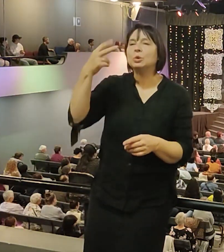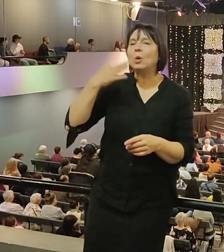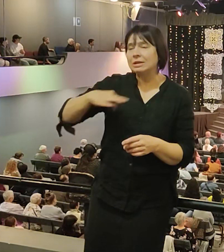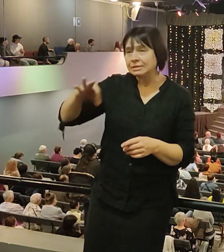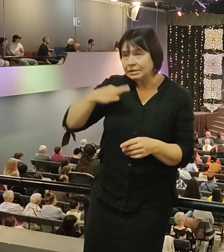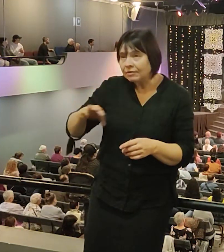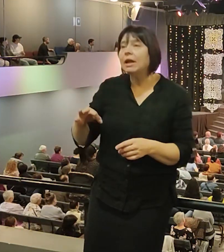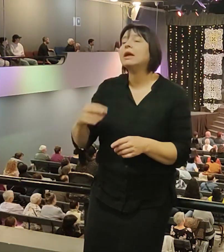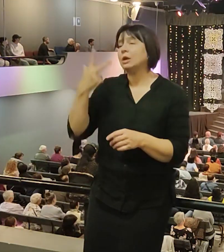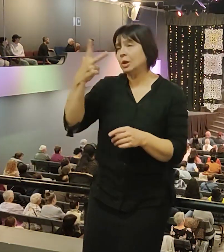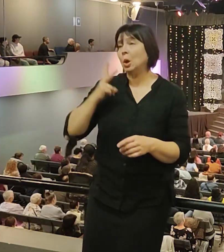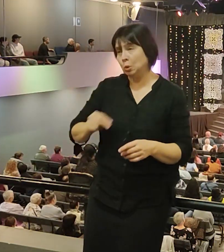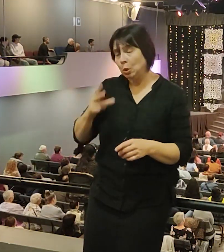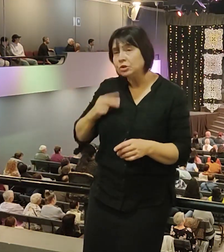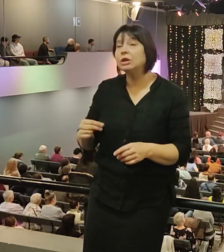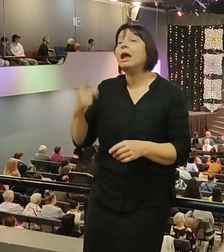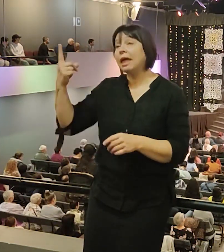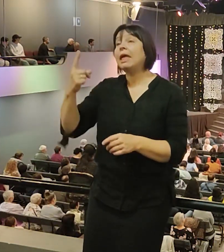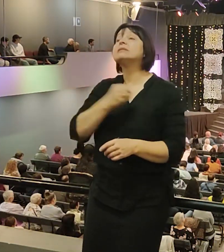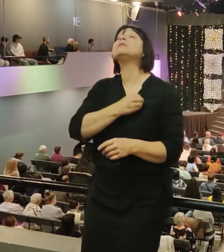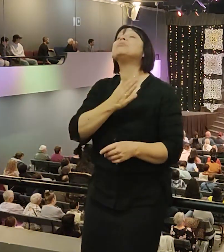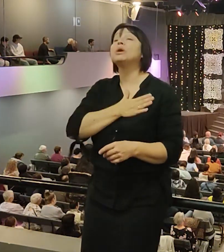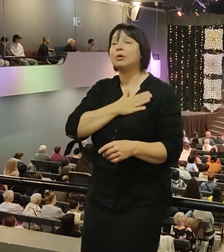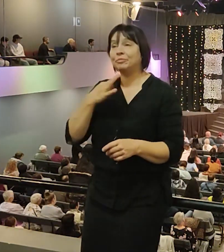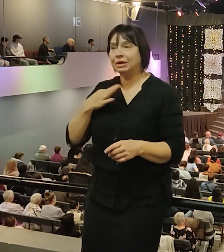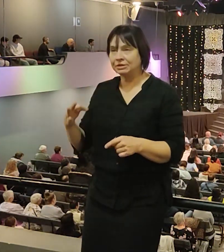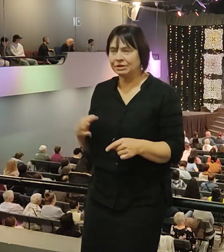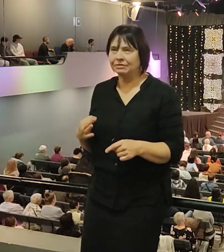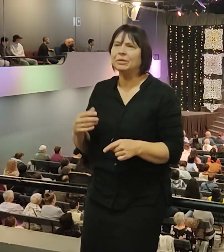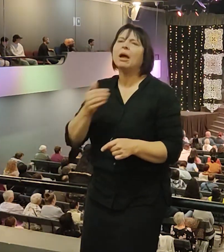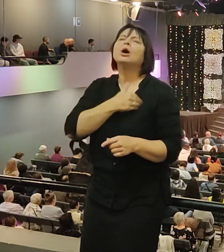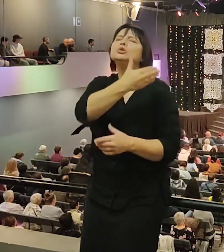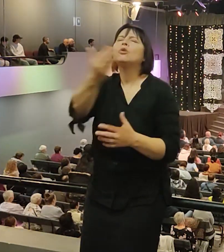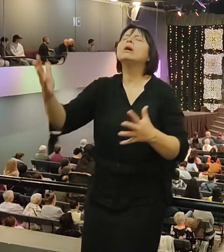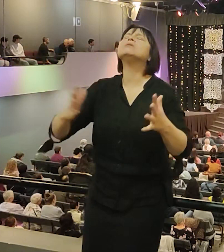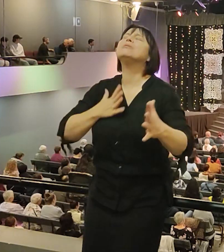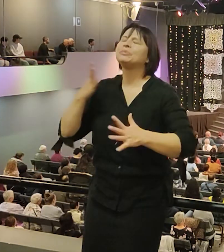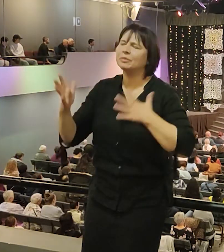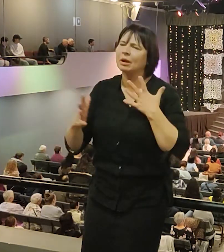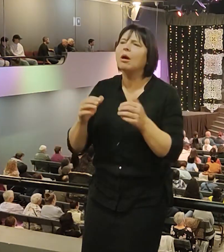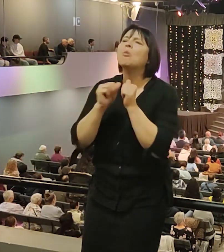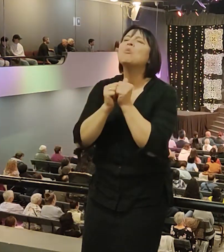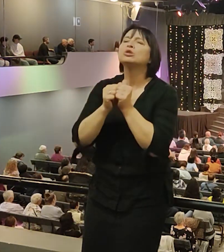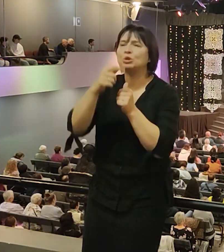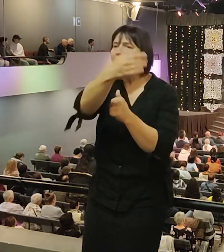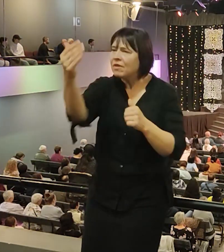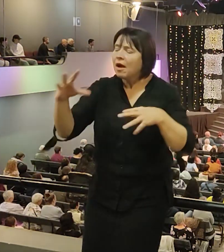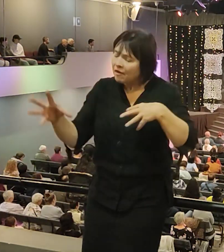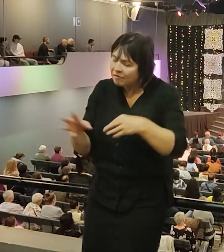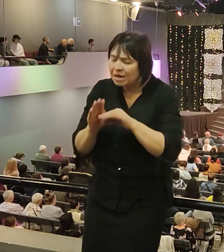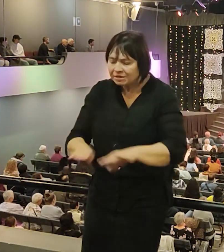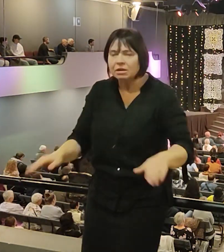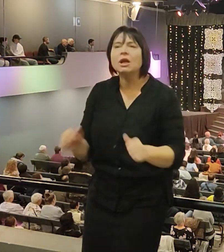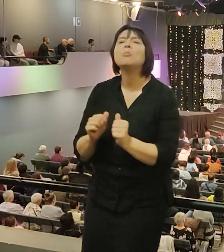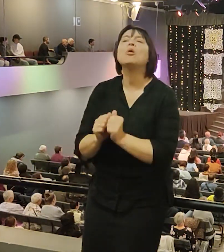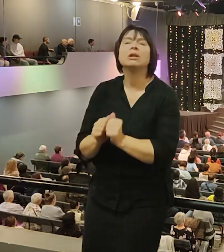приемный сын. И когда дети наши были маленькие, я хочу вас воодушевить, молиться с вашими детьми, как сегодня